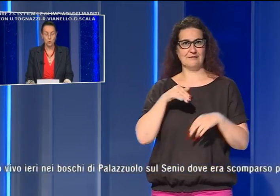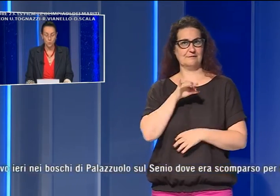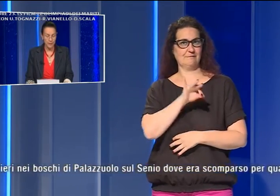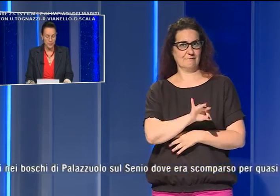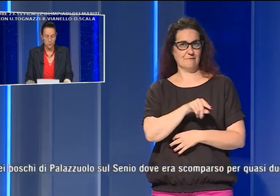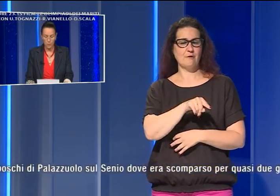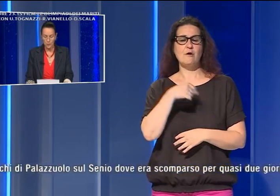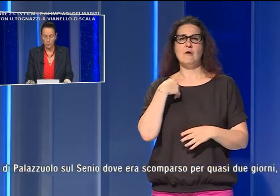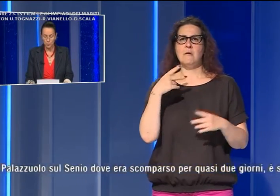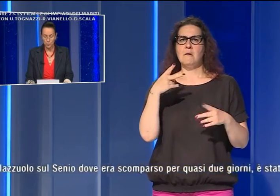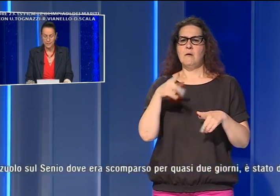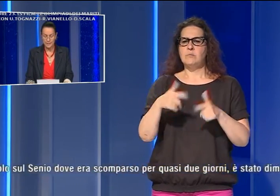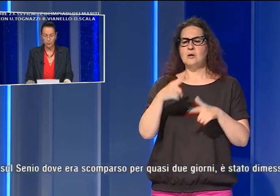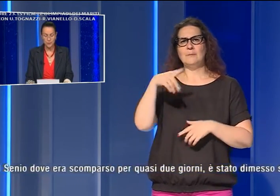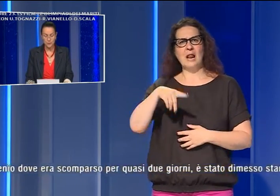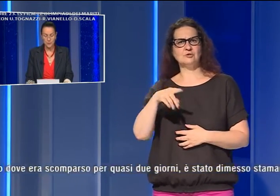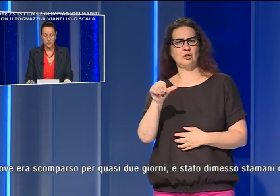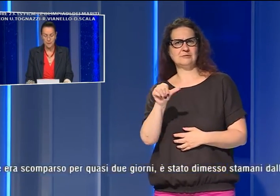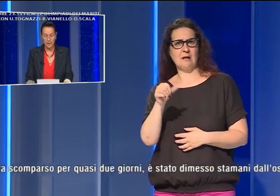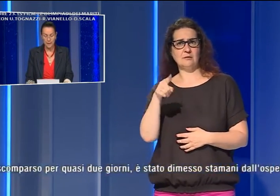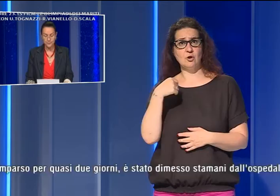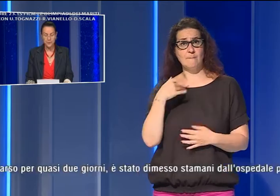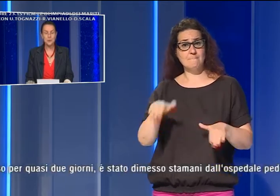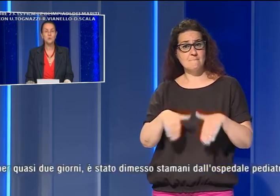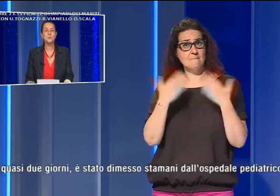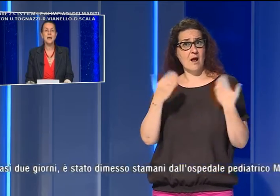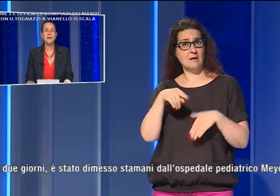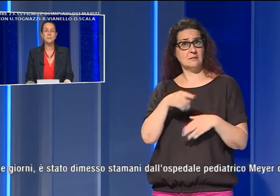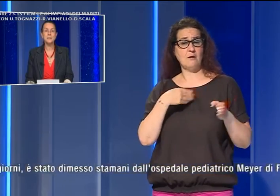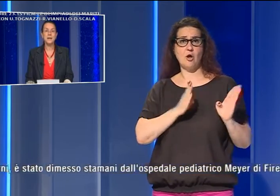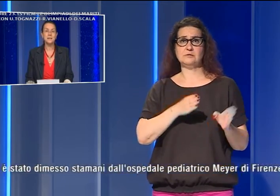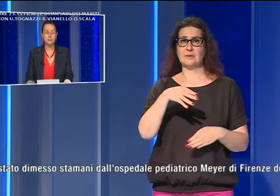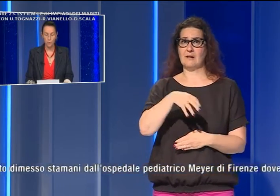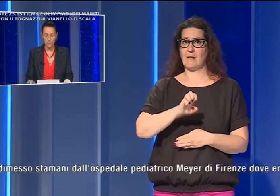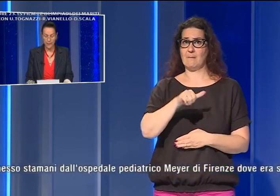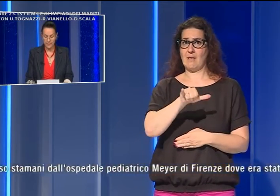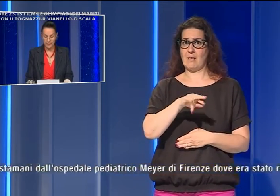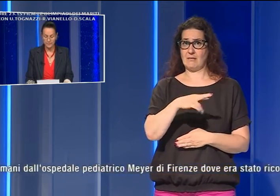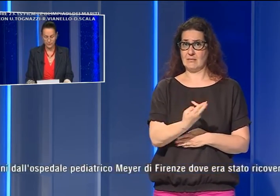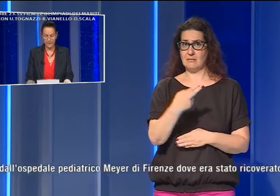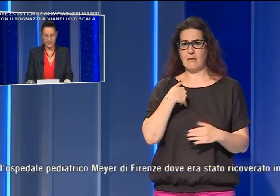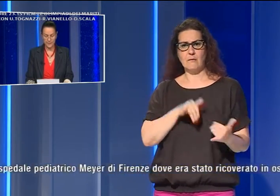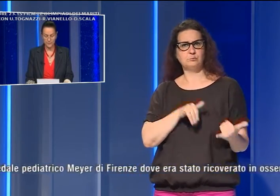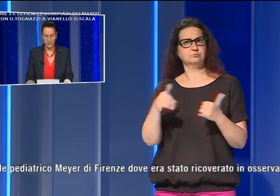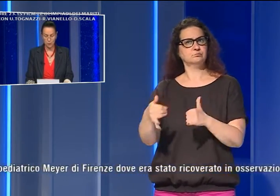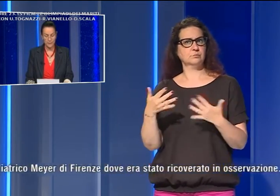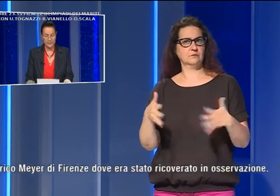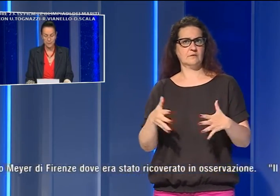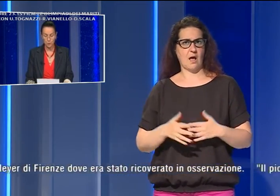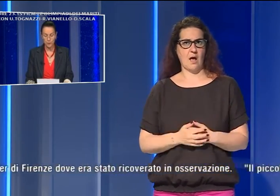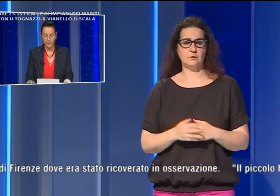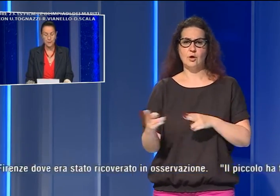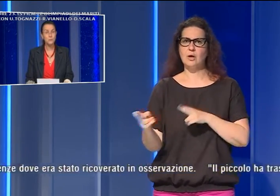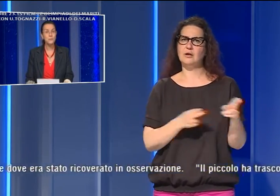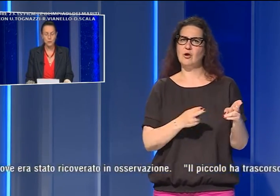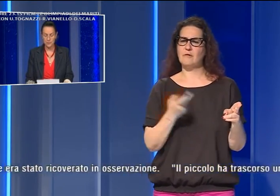scomparso da quasi due giorni, è stato dimesso stamani dall'ospedale pediatrico Meyer di Firenze dove era